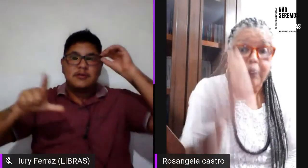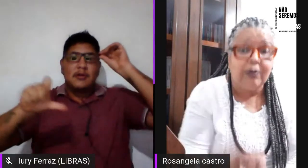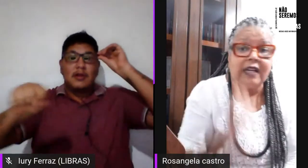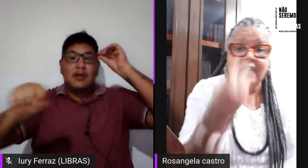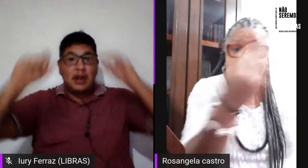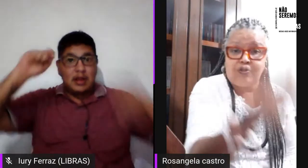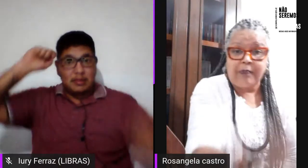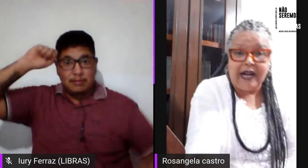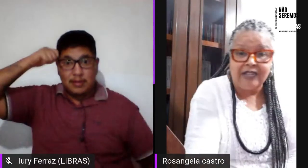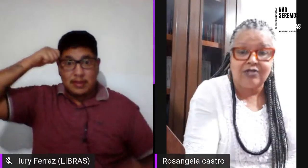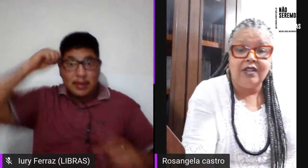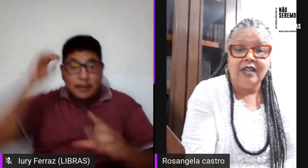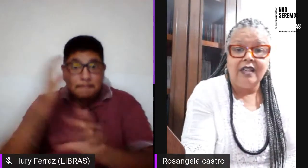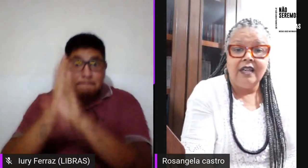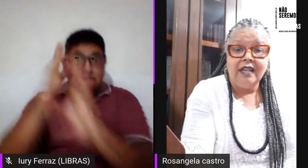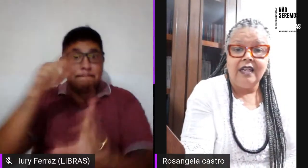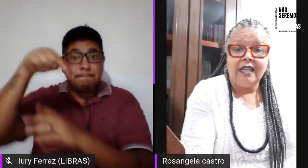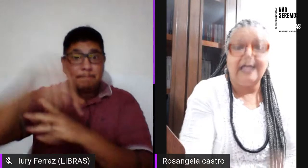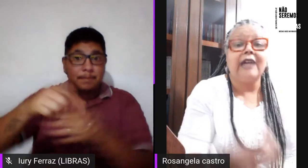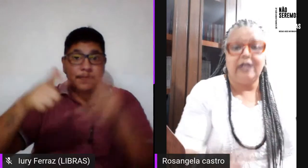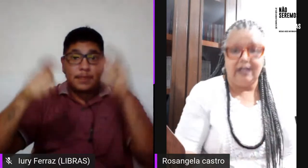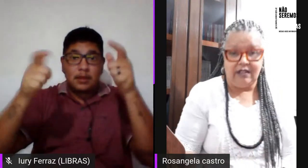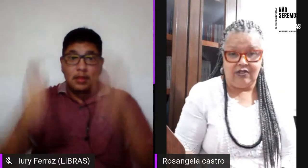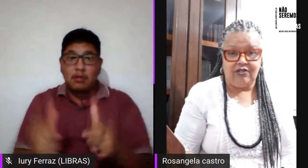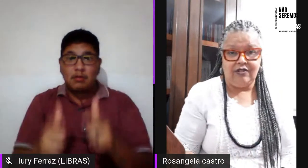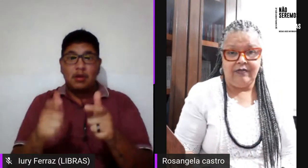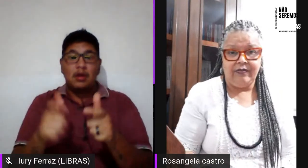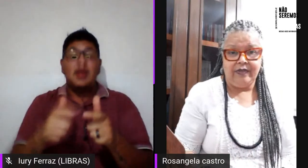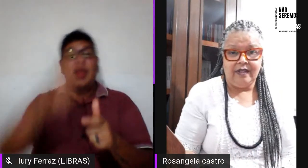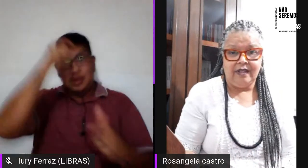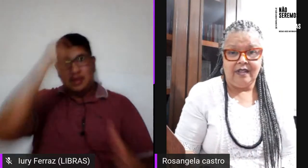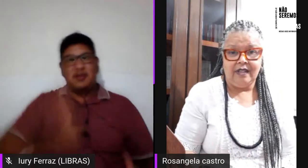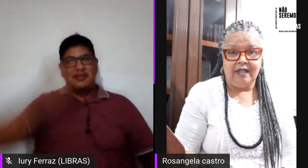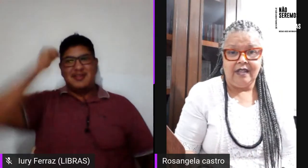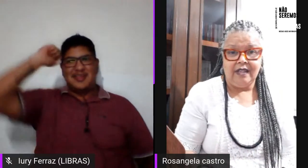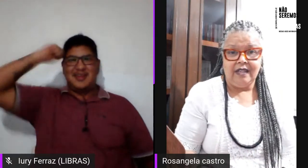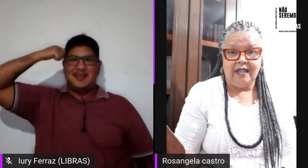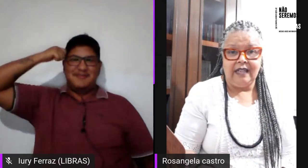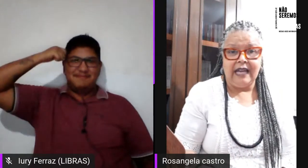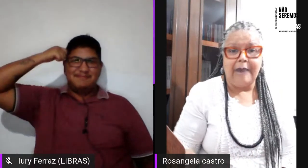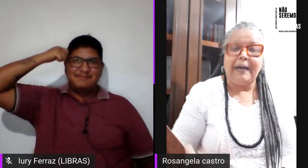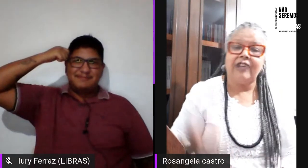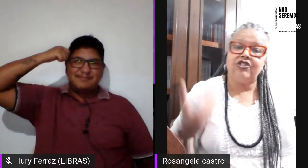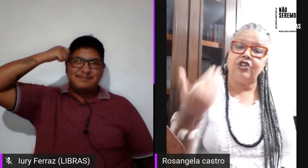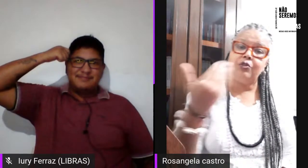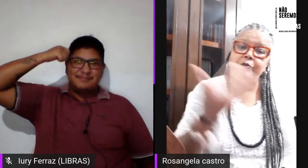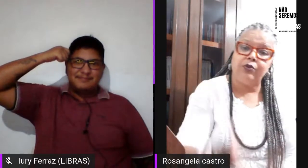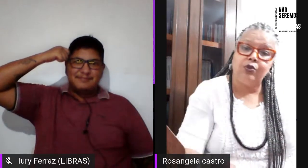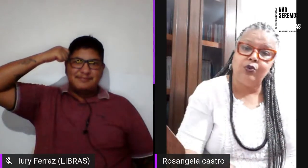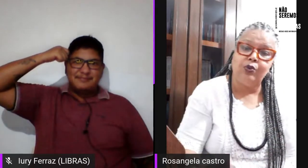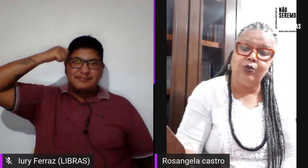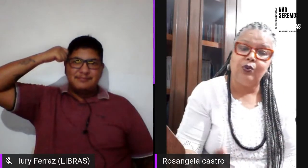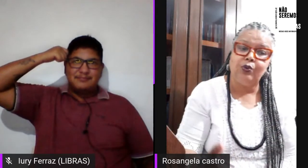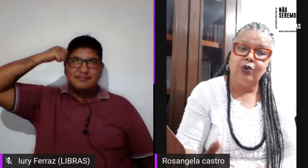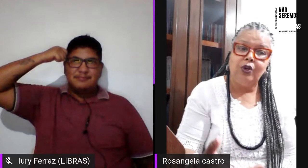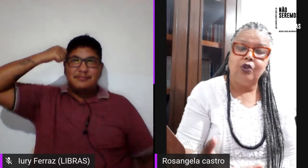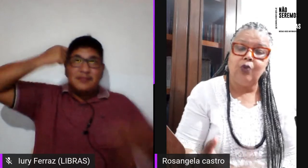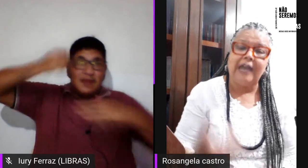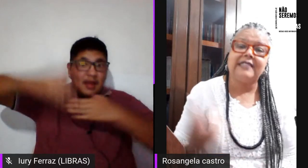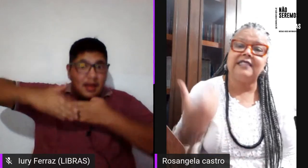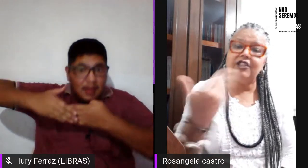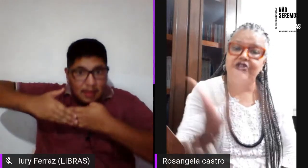descobriu naquele espaço que eram negras, né, a partir do do